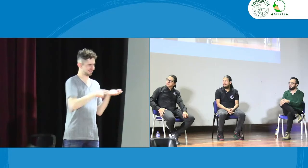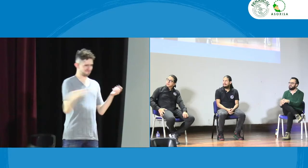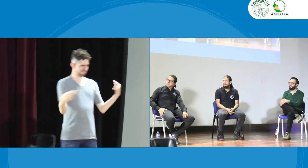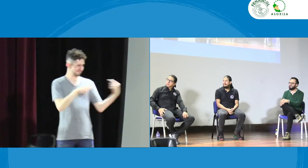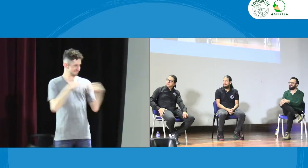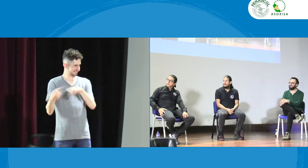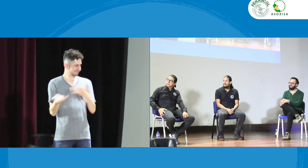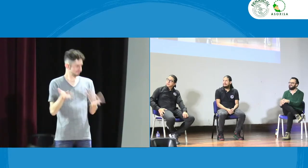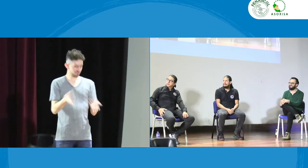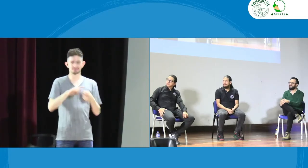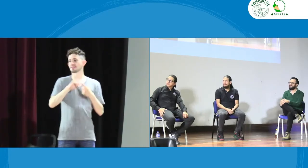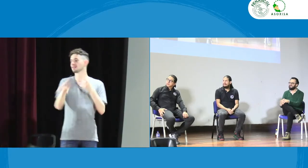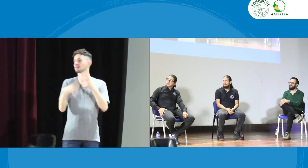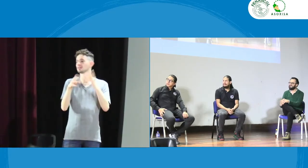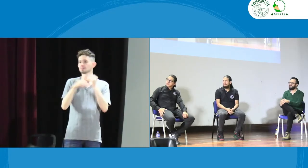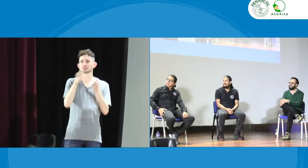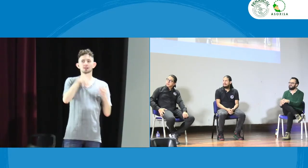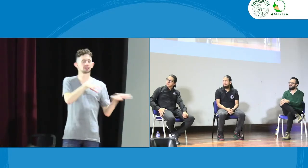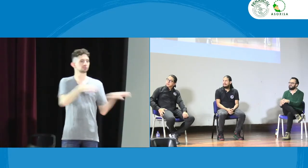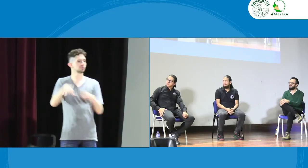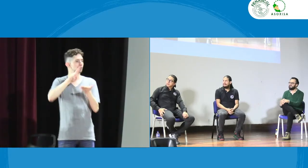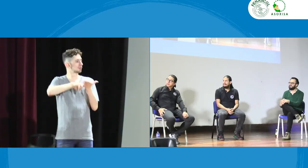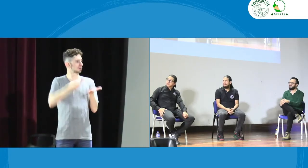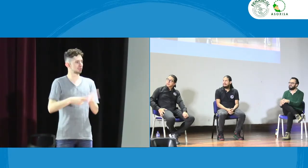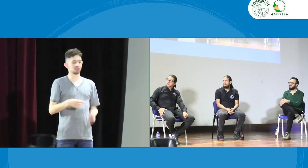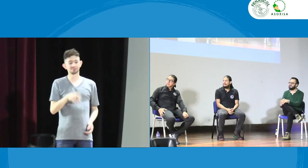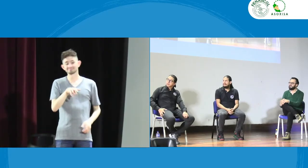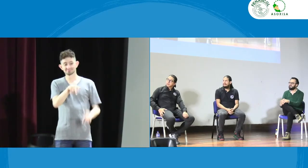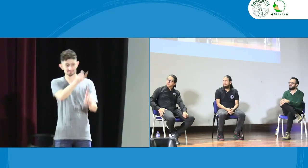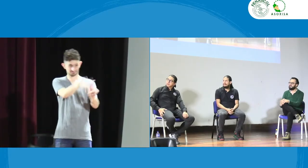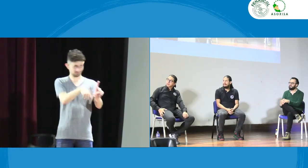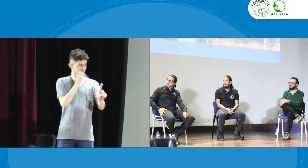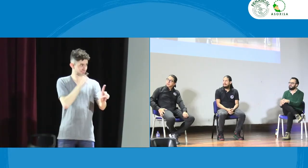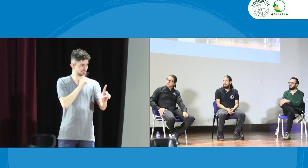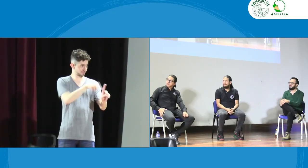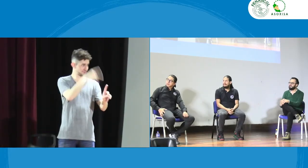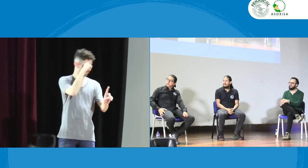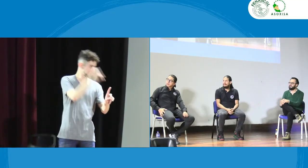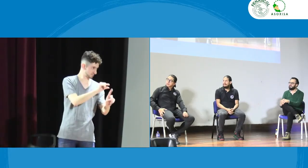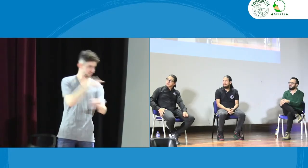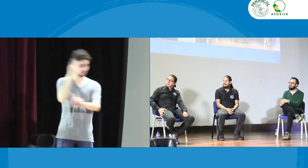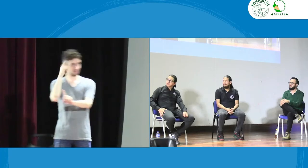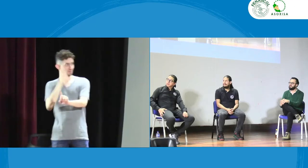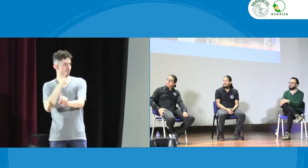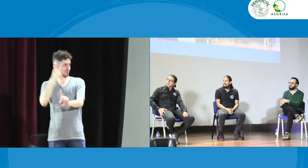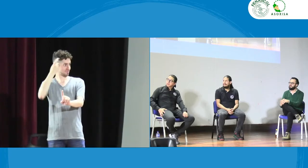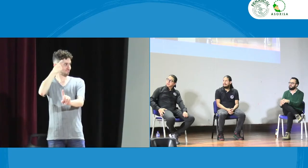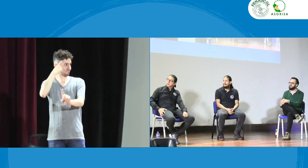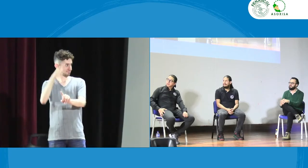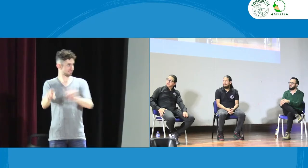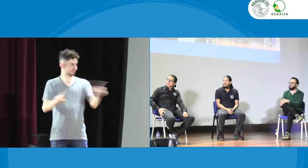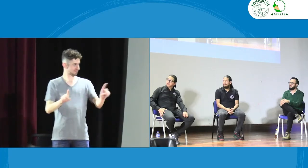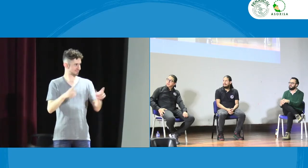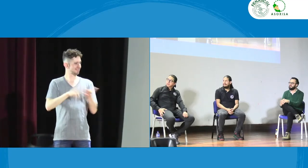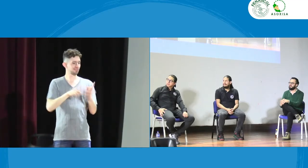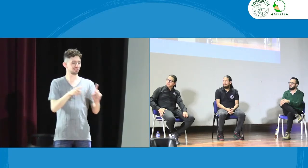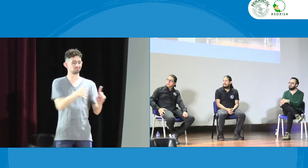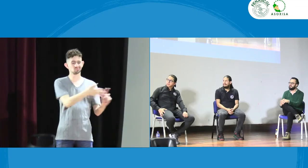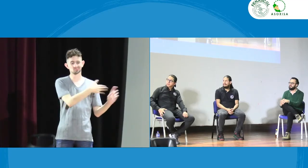intérpretes o sea esto es así porque realmente no entiendo si están contratados para brindarnos un servicio porque tenemos que nosotros como formarlos